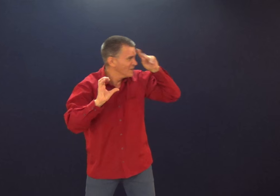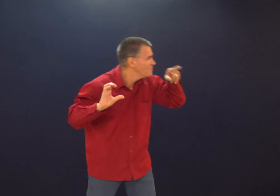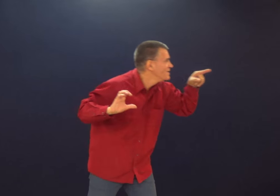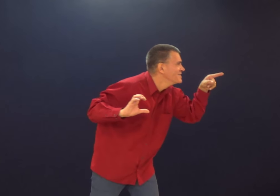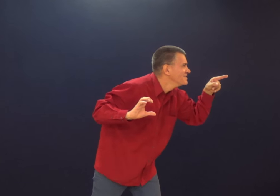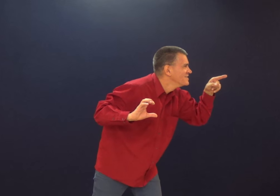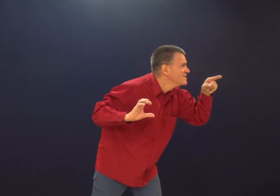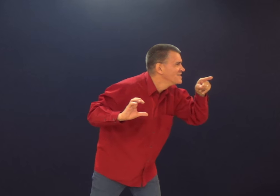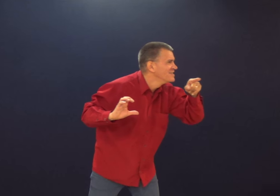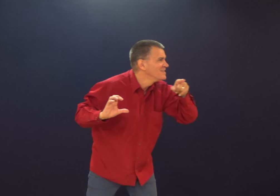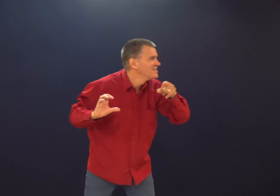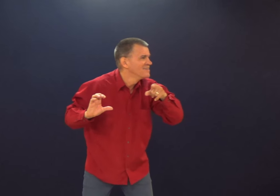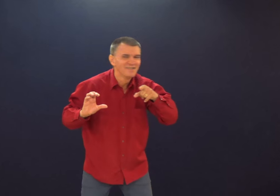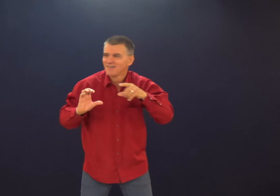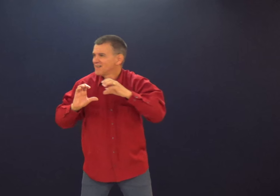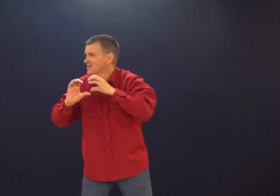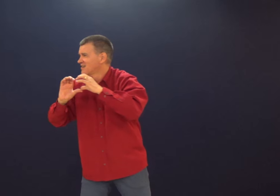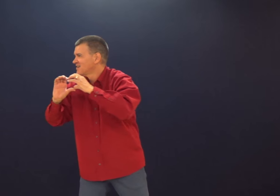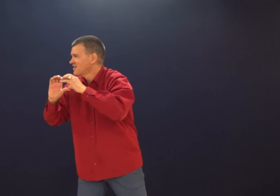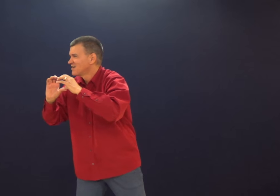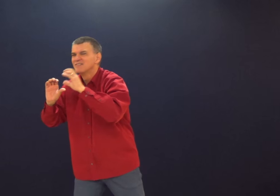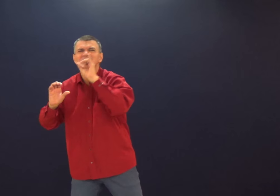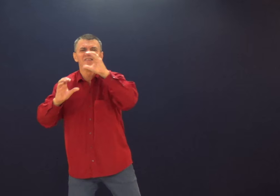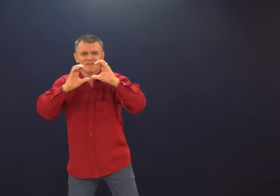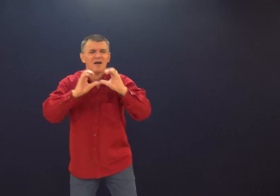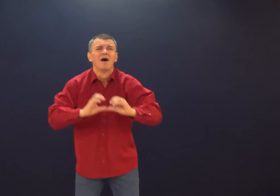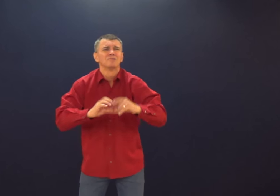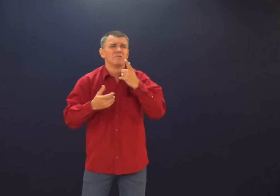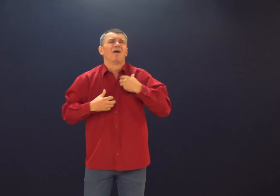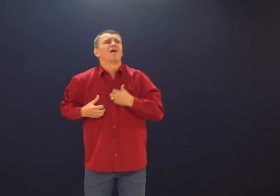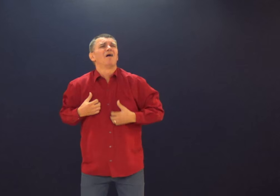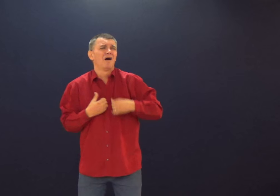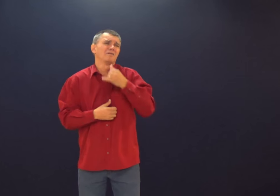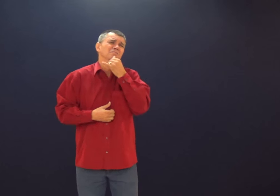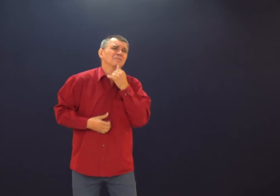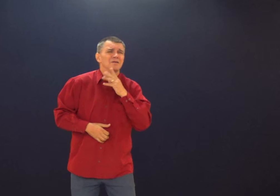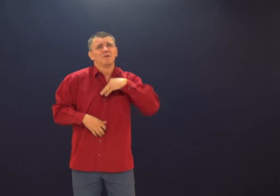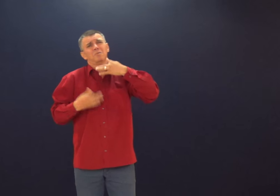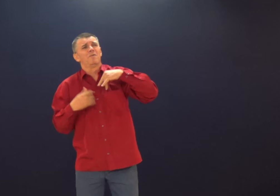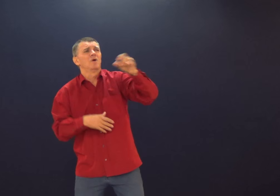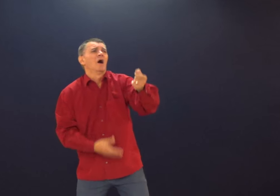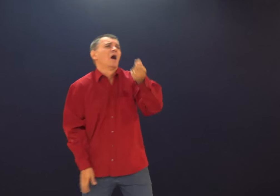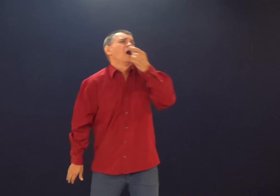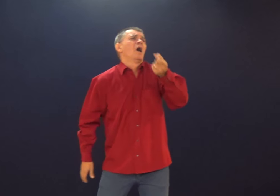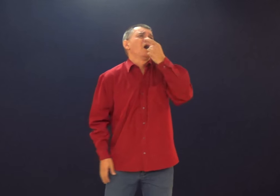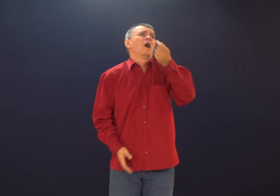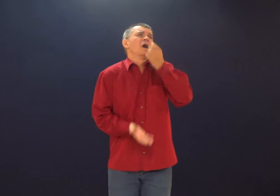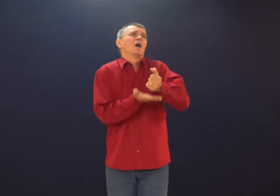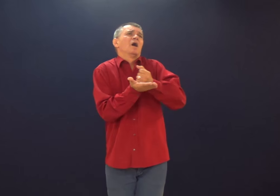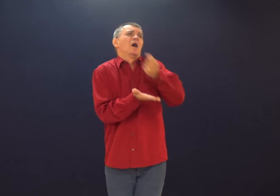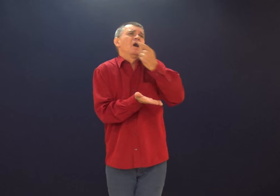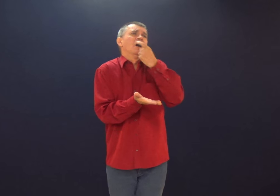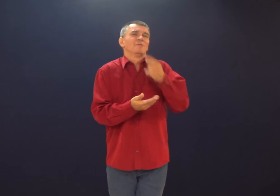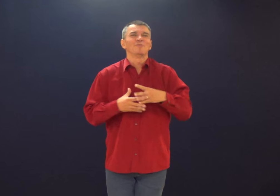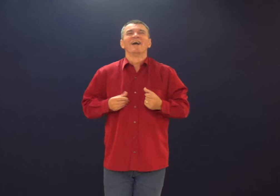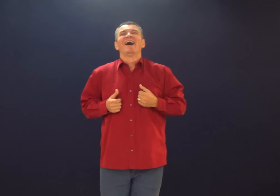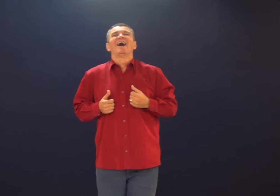Se a gente pudesse abrir o nosso coração, o que você encontraria dentro dele? Qual que é a causa dessa angústia, dessa tristeza?